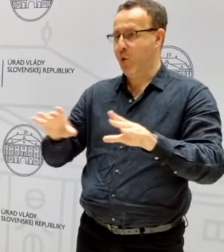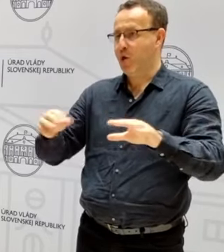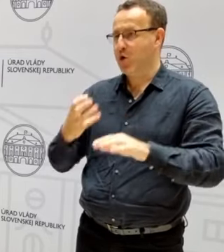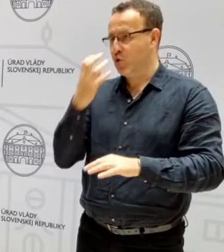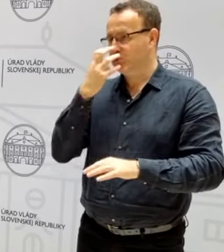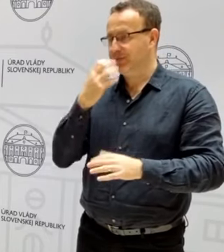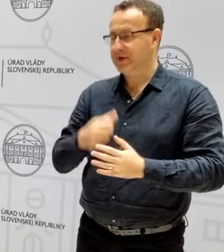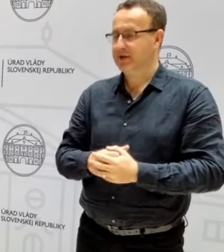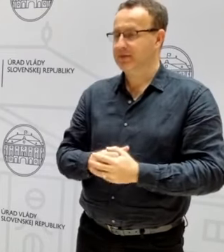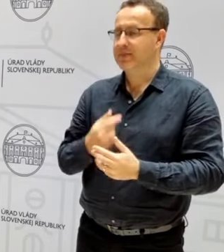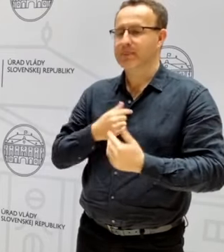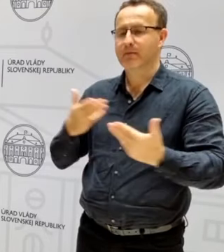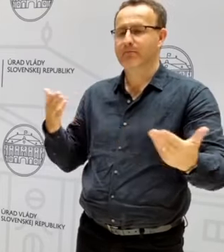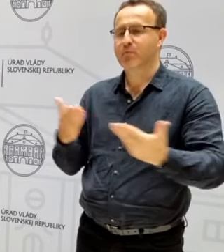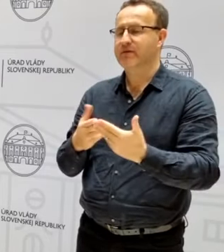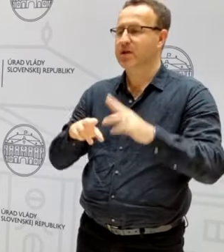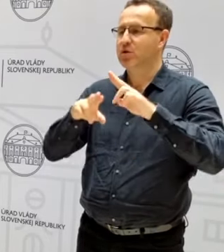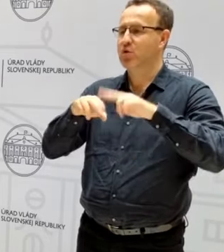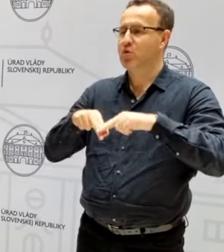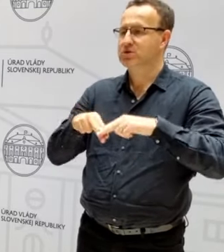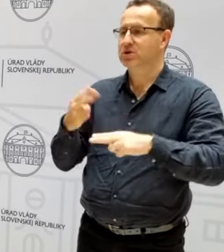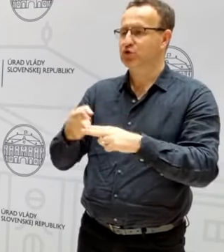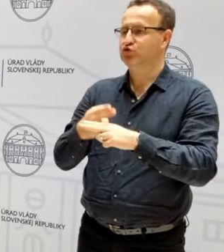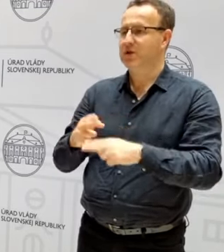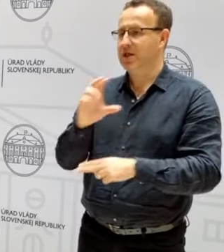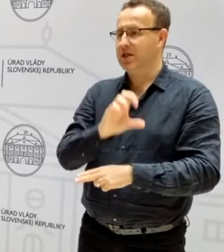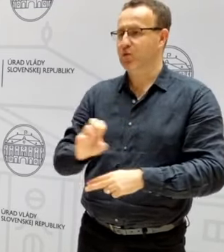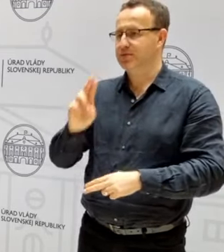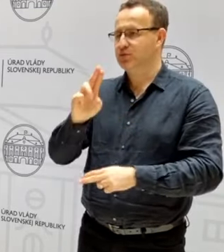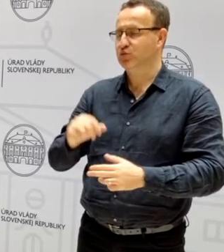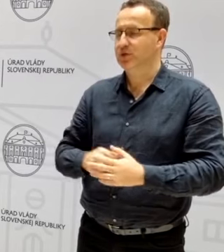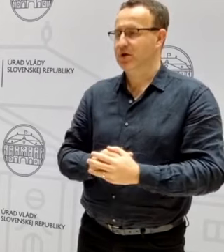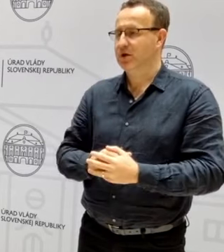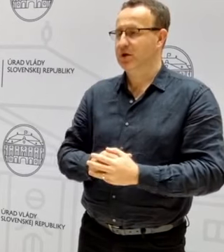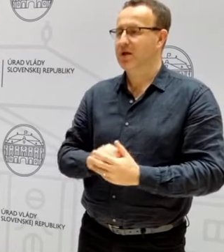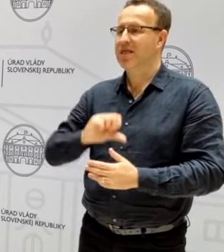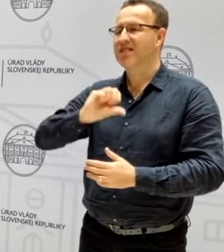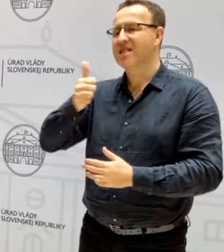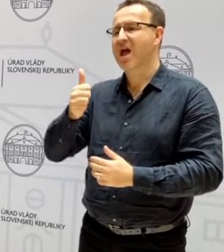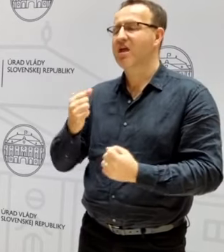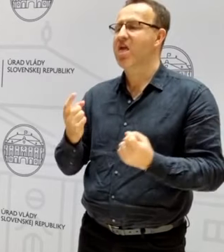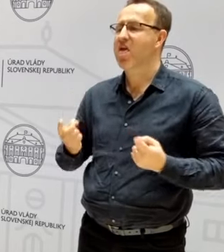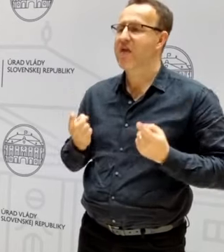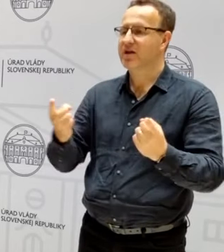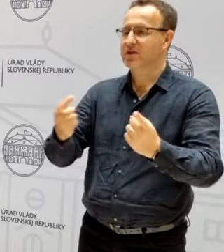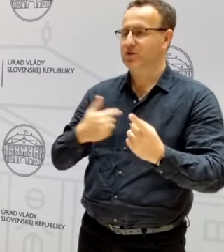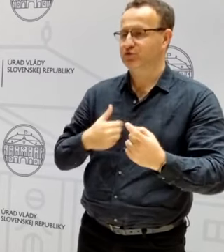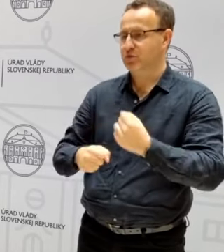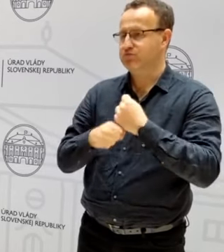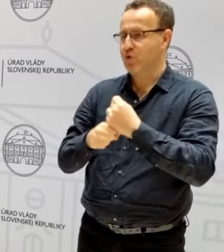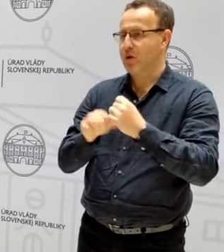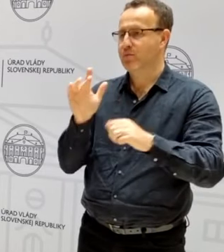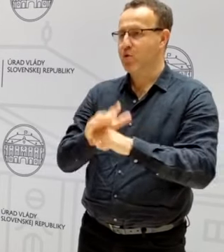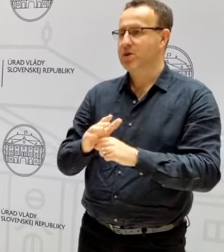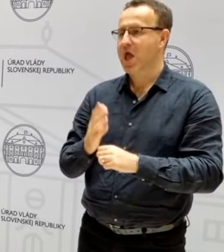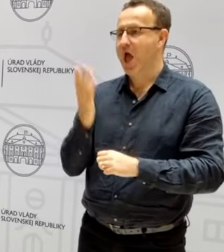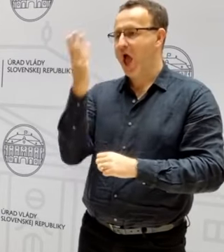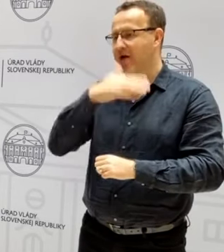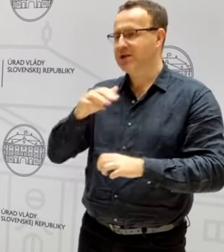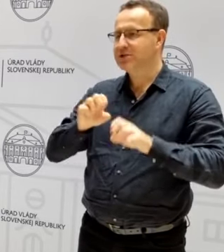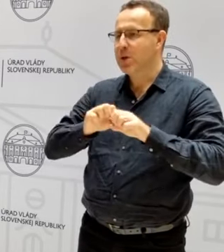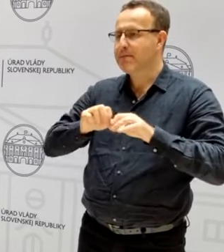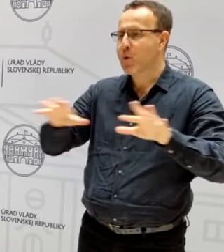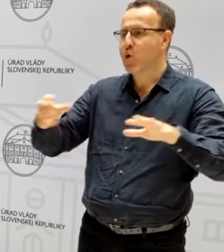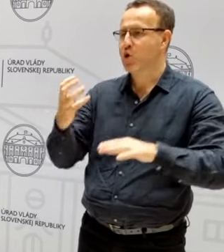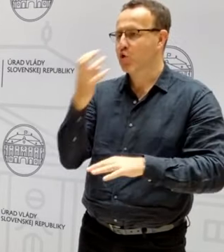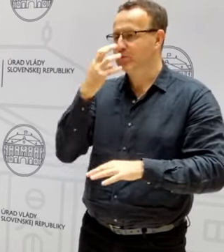My v porovnaní s ostatnými krajinami Európskej únie najefektívnejšie bojujeme proti africkému moru ošipaných. Nám